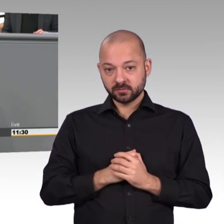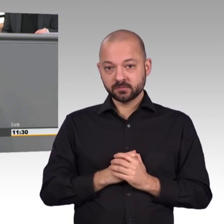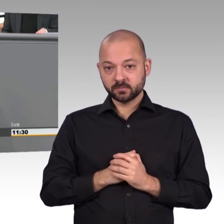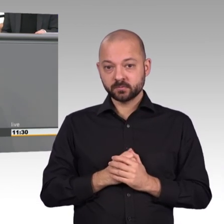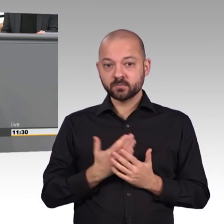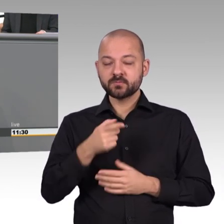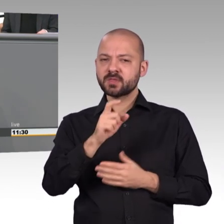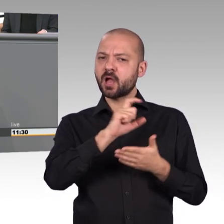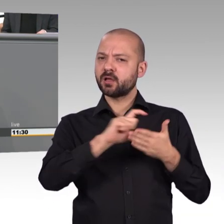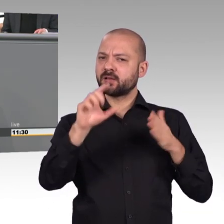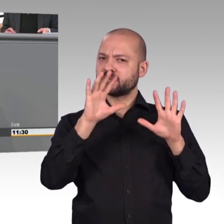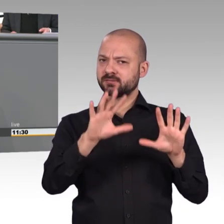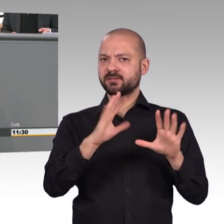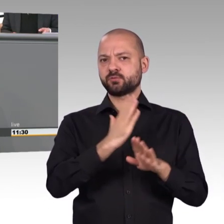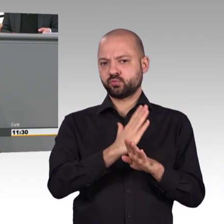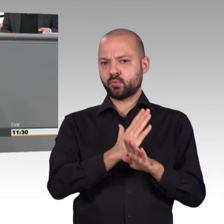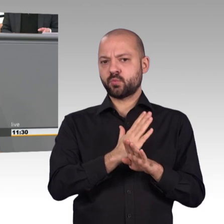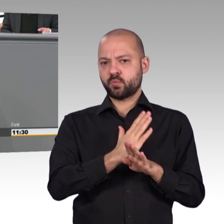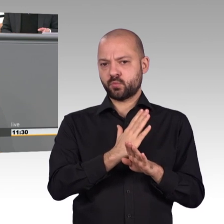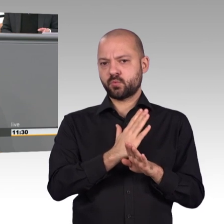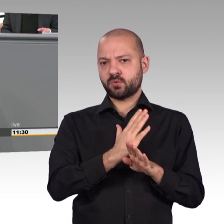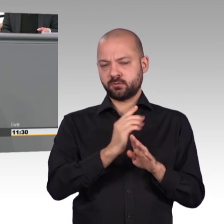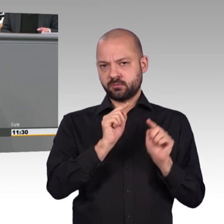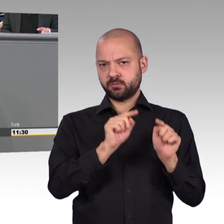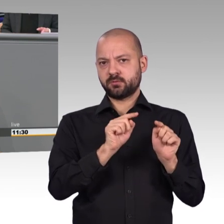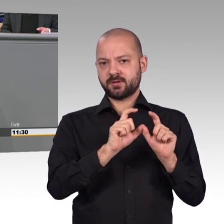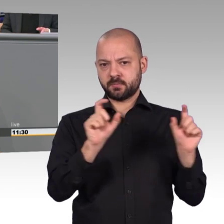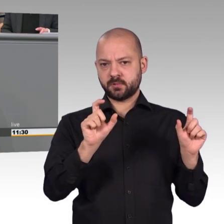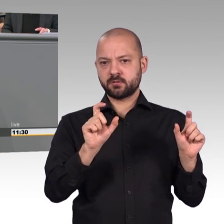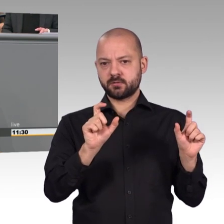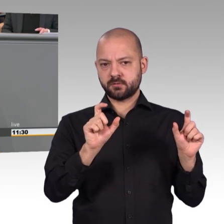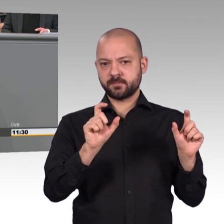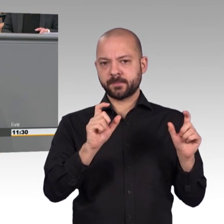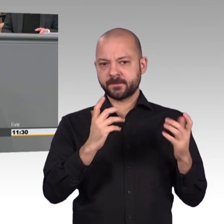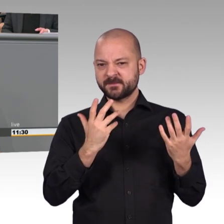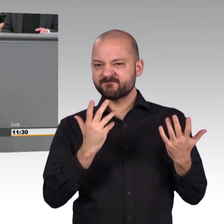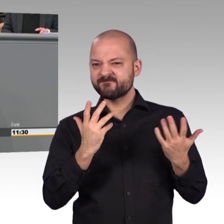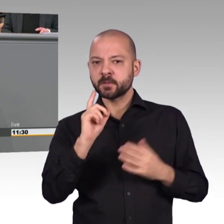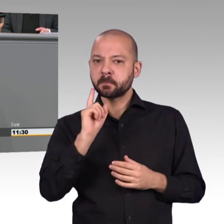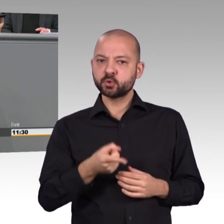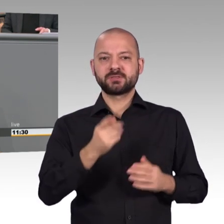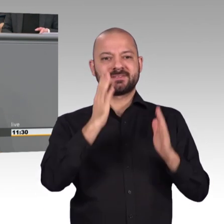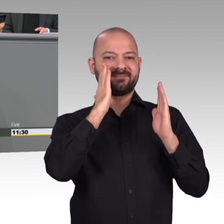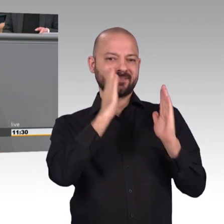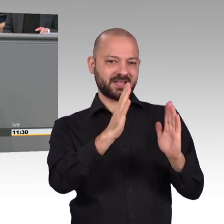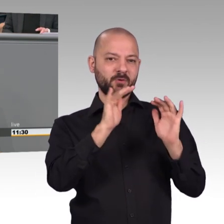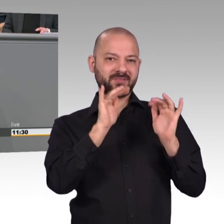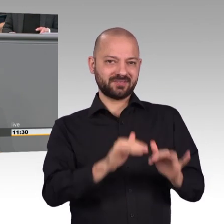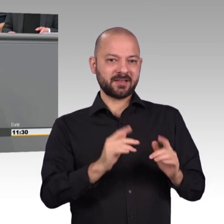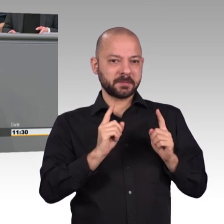allen Dingen auch vor der Wirtschaftskriminalität zu schützen. Und deswegen, ich erinnere Und daran, was wir zum Beginn dieser Koalition, der neuen Koalition